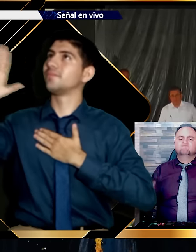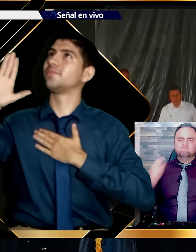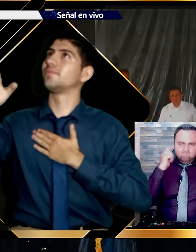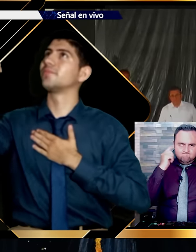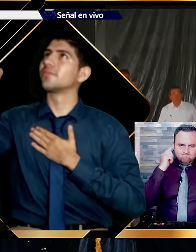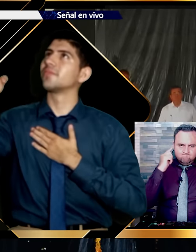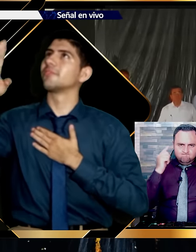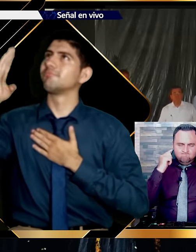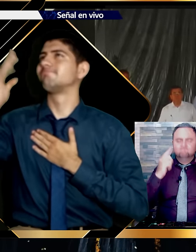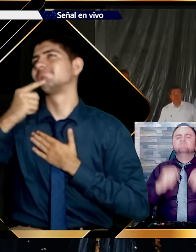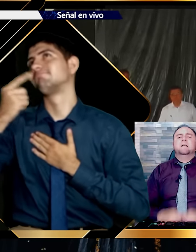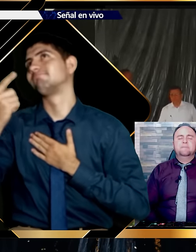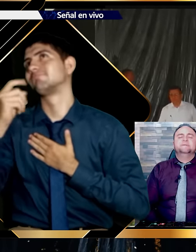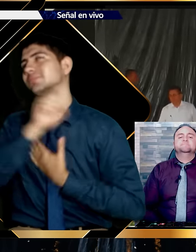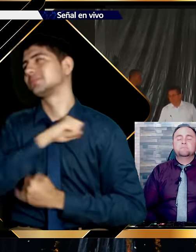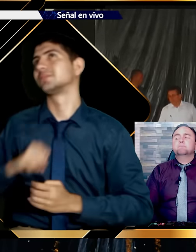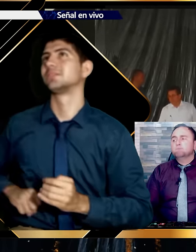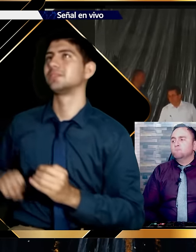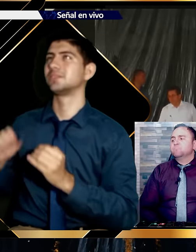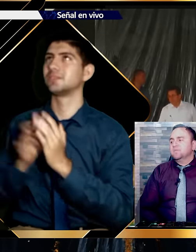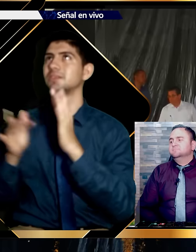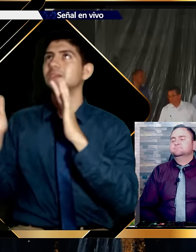Porque no hacemos un pacto en esta mañana.